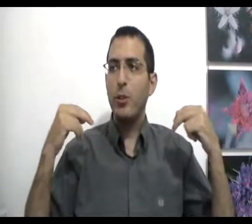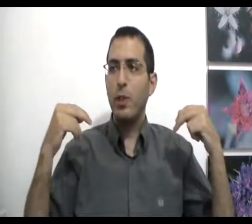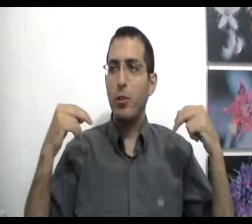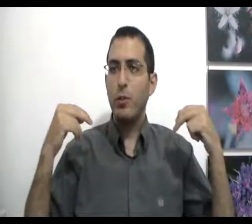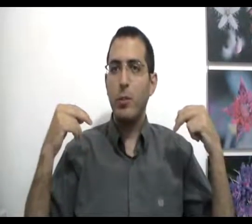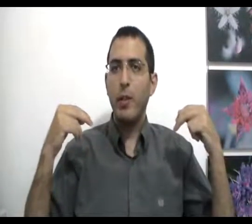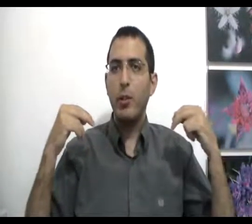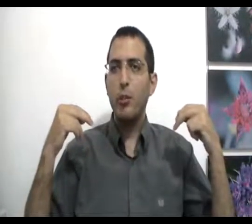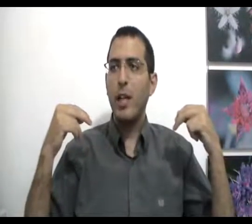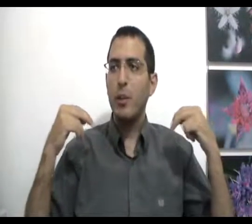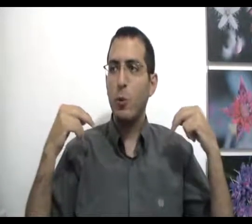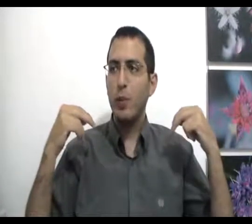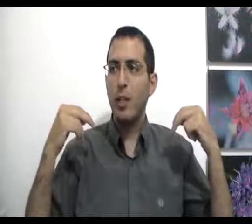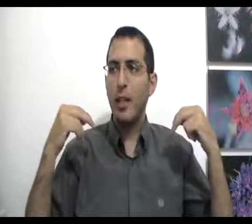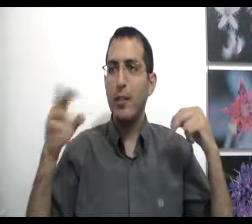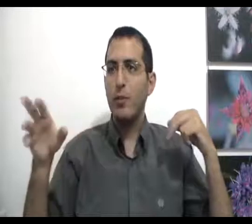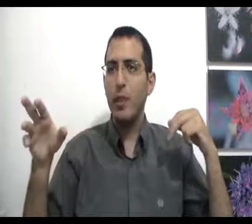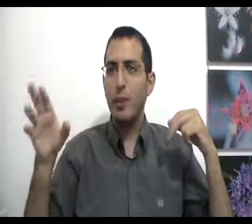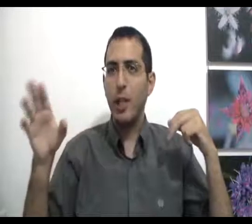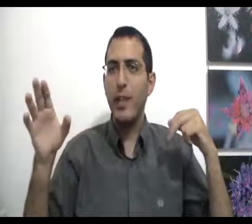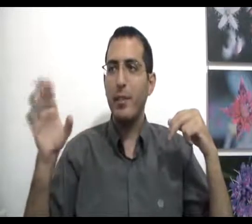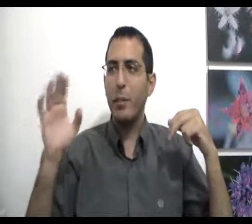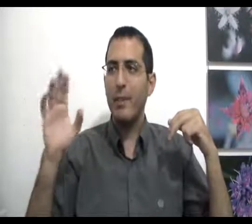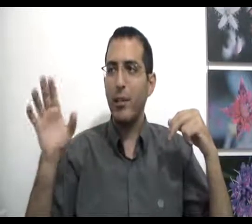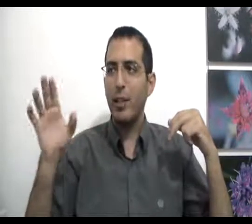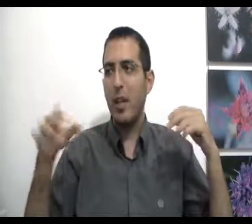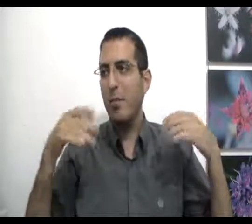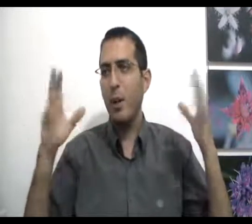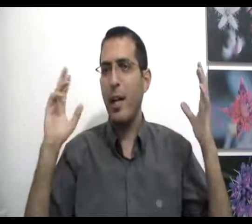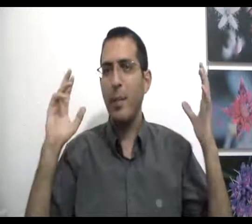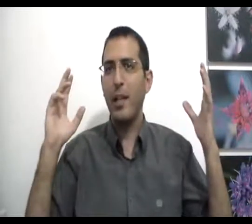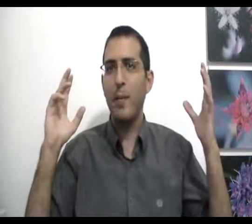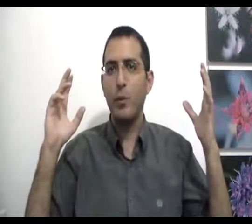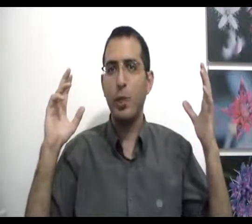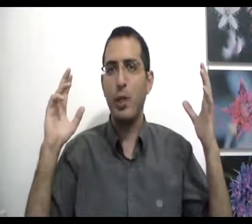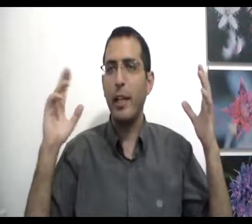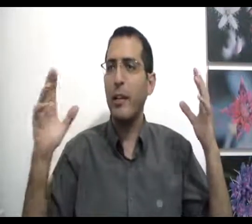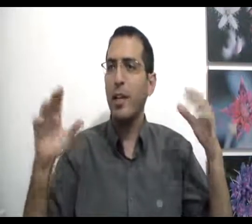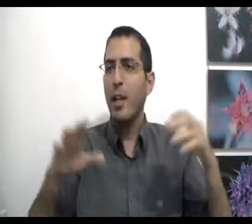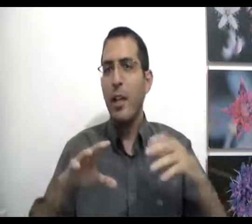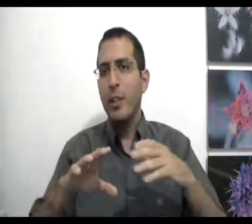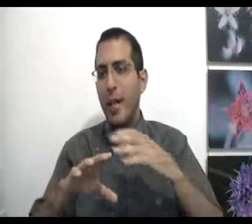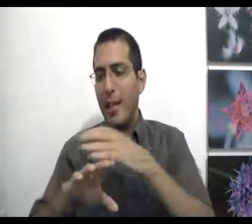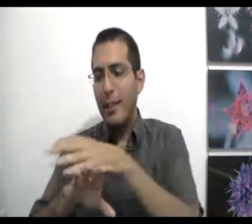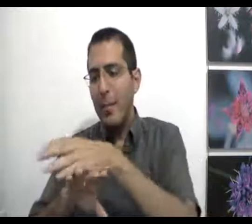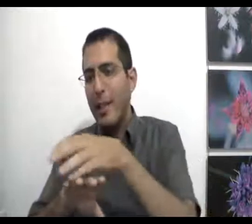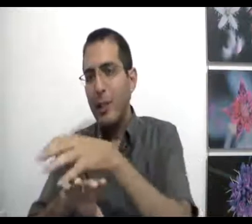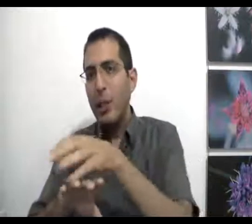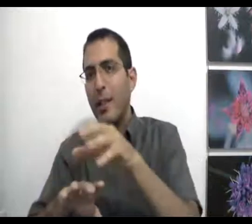יותר טוב זאת אומרת לא יצוייר שהגוף שלך היה סובל בשקט ולא מטריד אותך לא יאכפת לך מהגוף שלך נגיד שהיה לאדם היד שלו הייתה